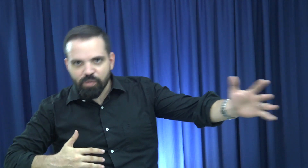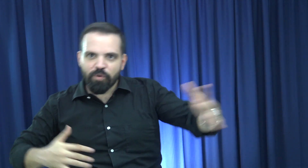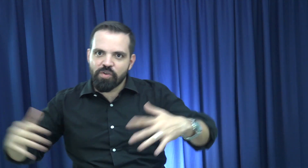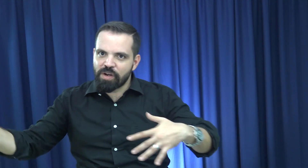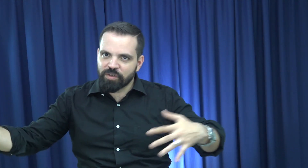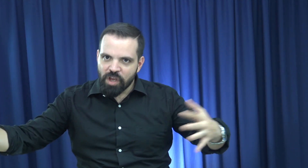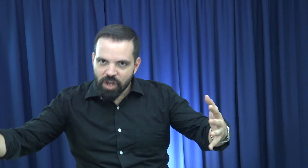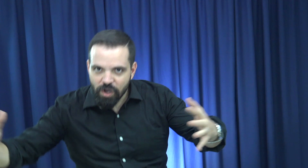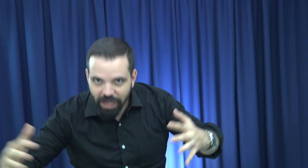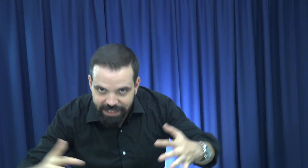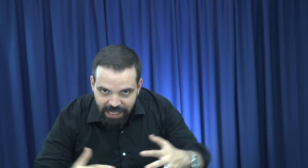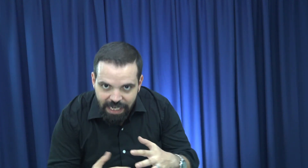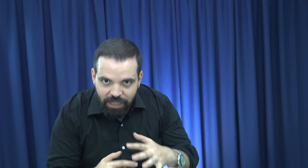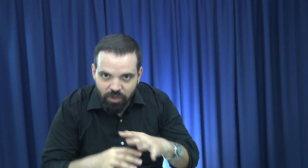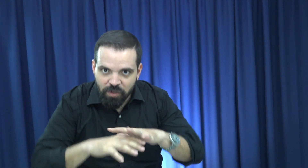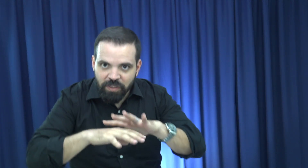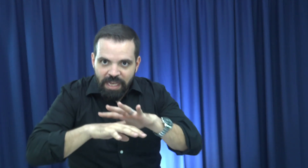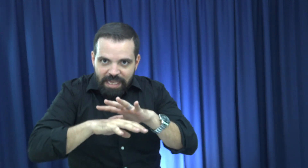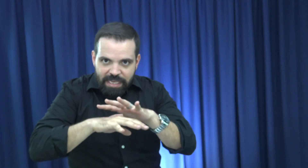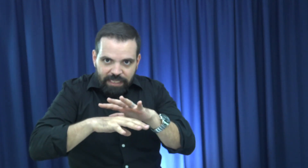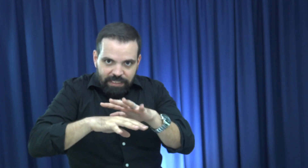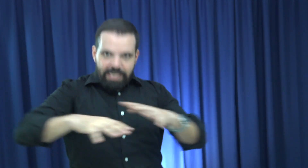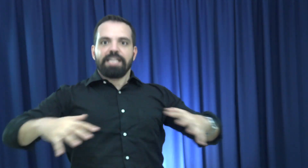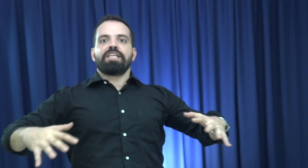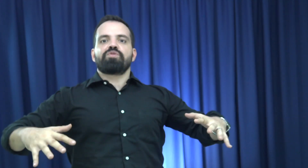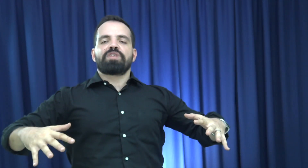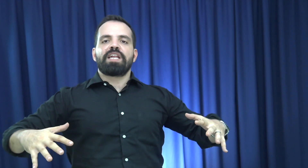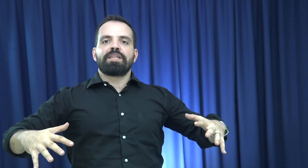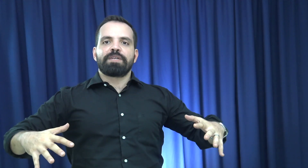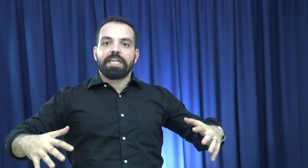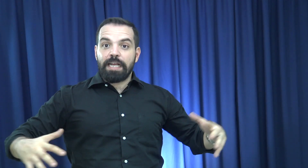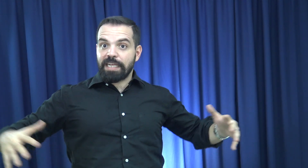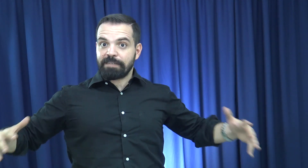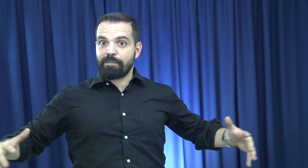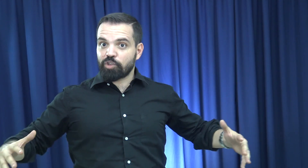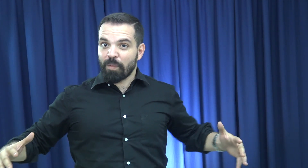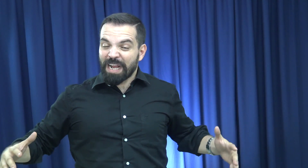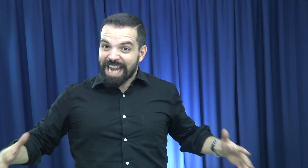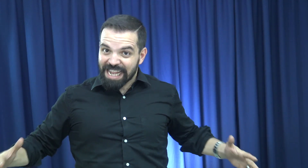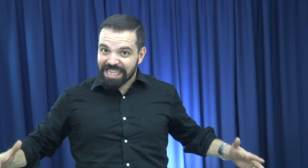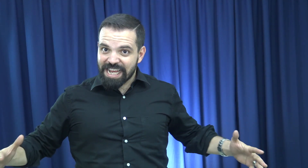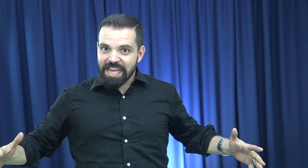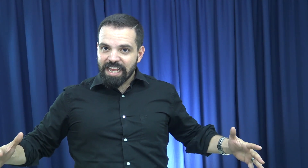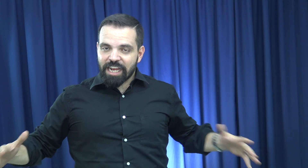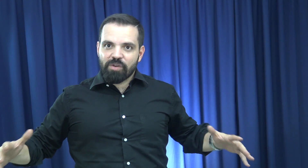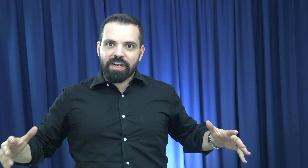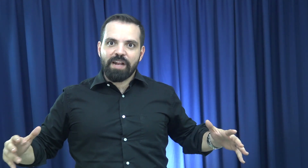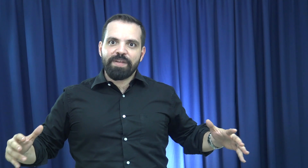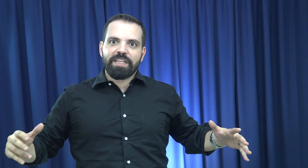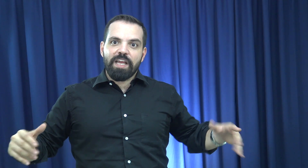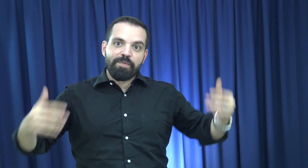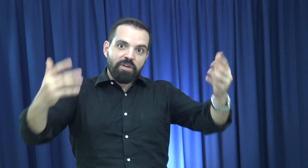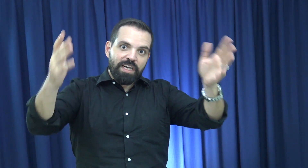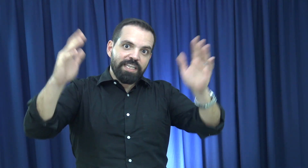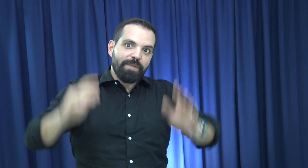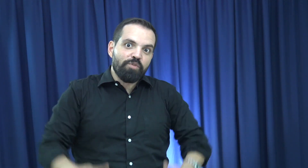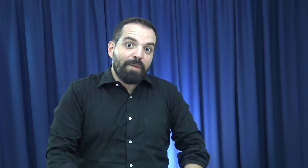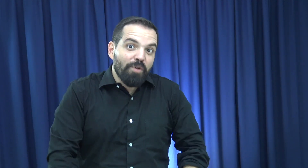sus polluelos, los acerca a todos y extiende sus alas de manera que ella se ve mucho más grande que lo que realmente es, pero en realidad es pura